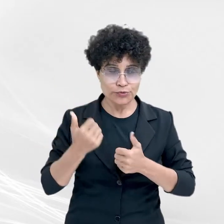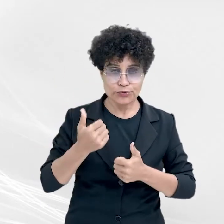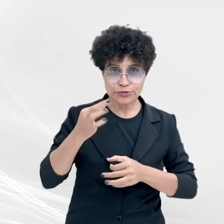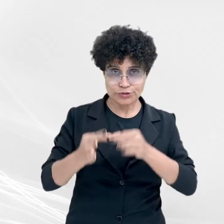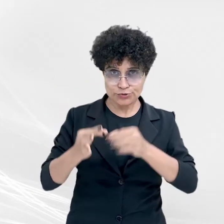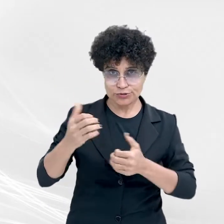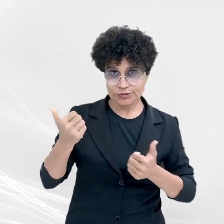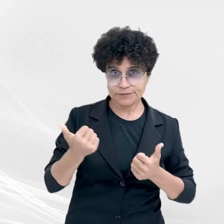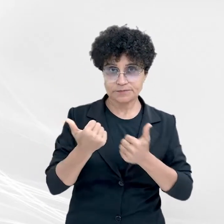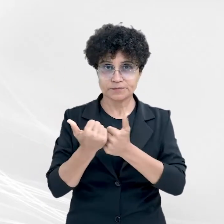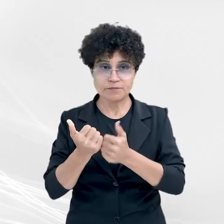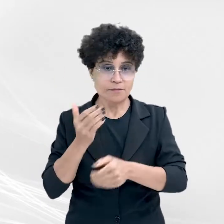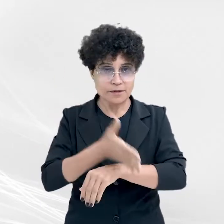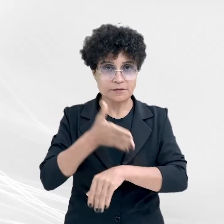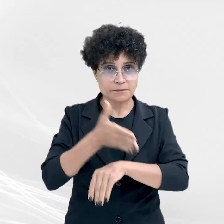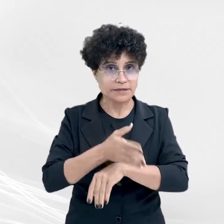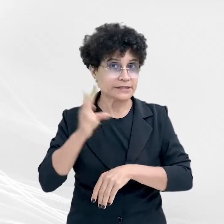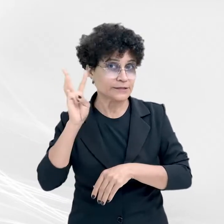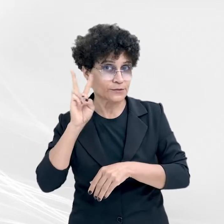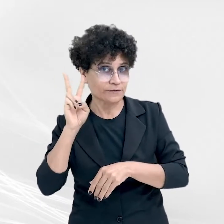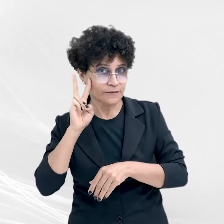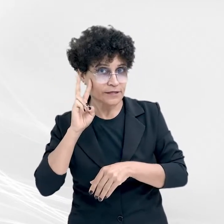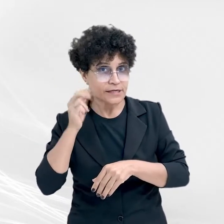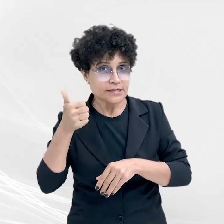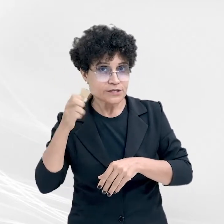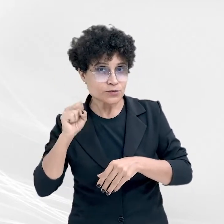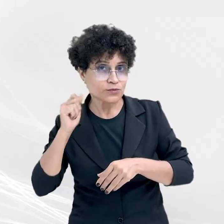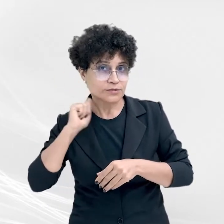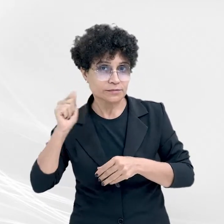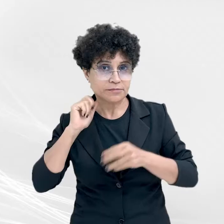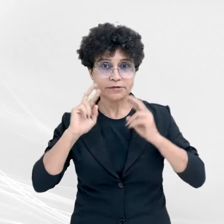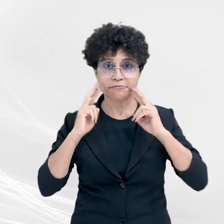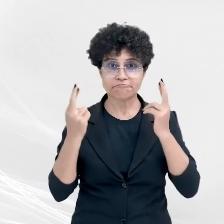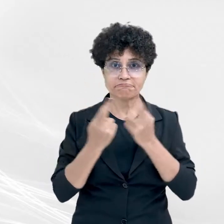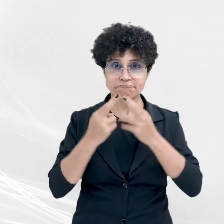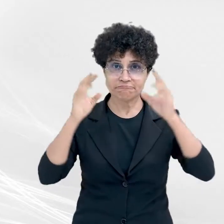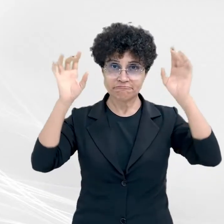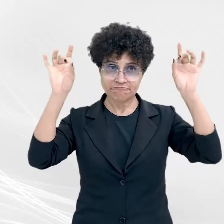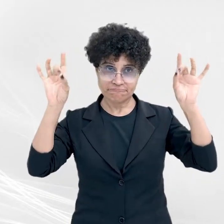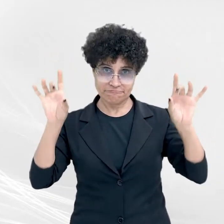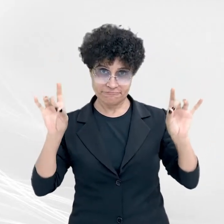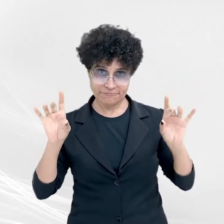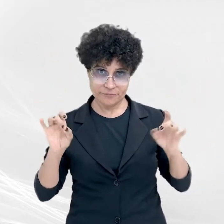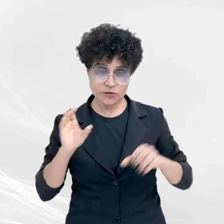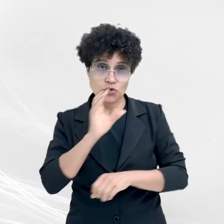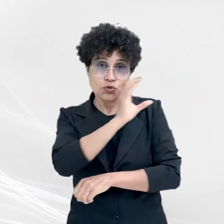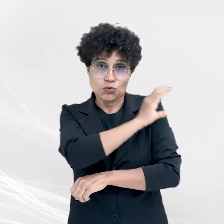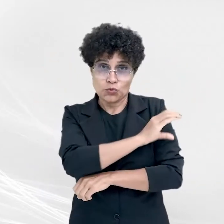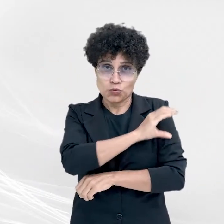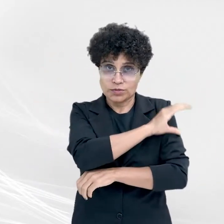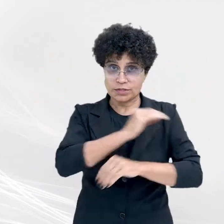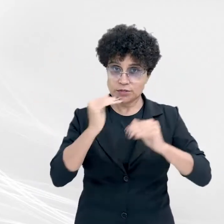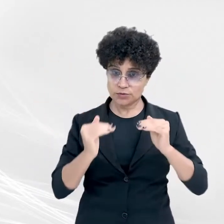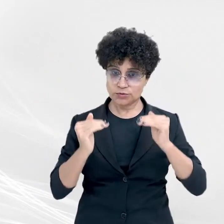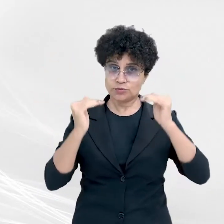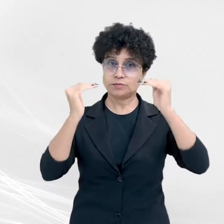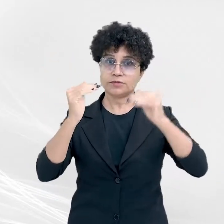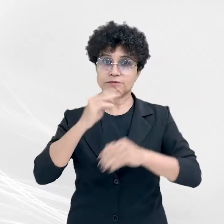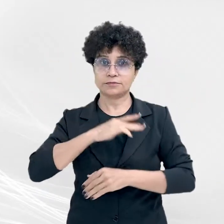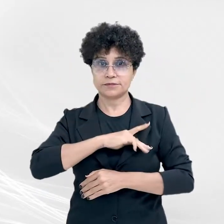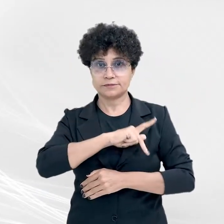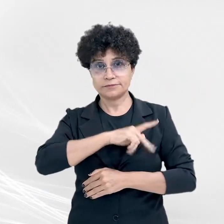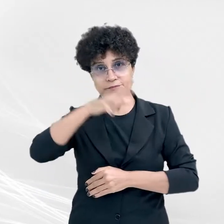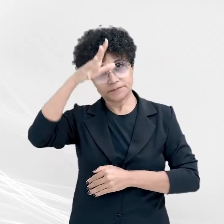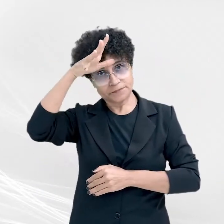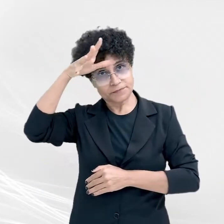-feira, 18 de abril, da reunião extraordinária do Conselho Superior do Ministério Público do Estado